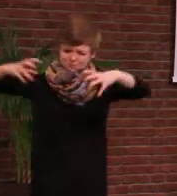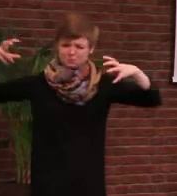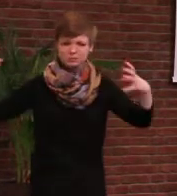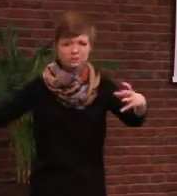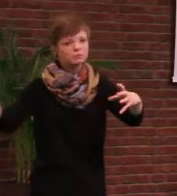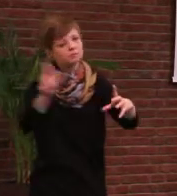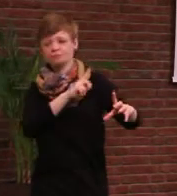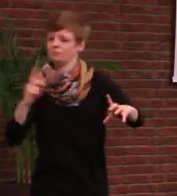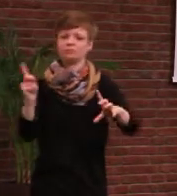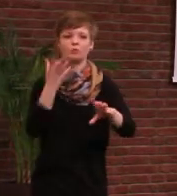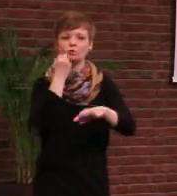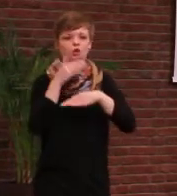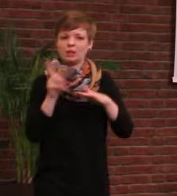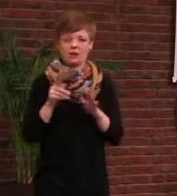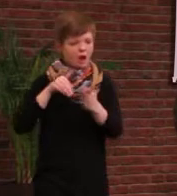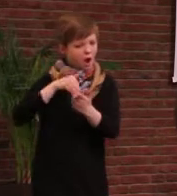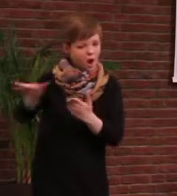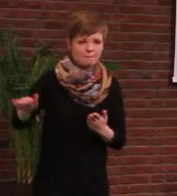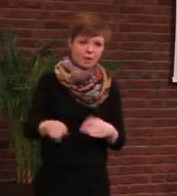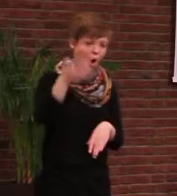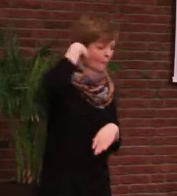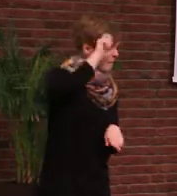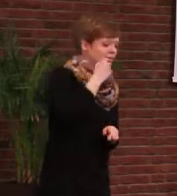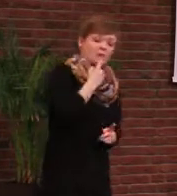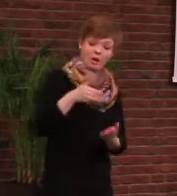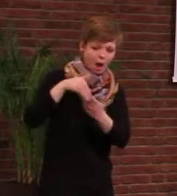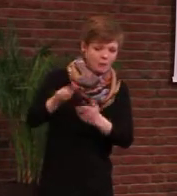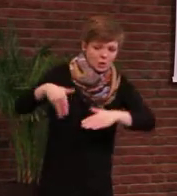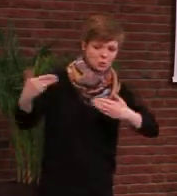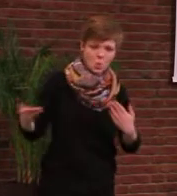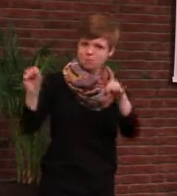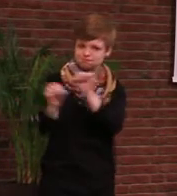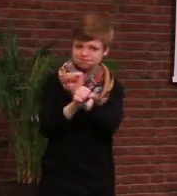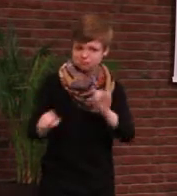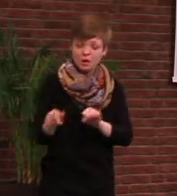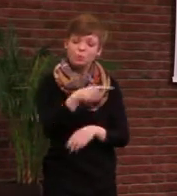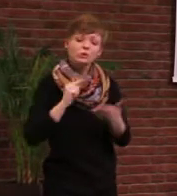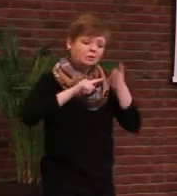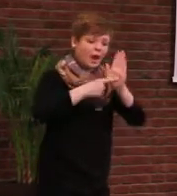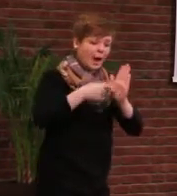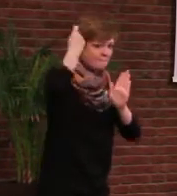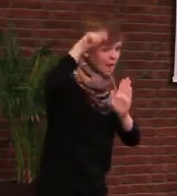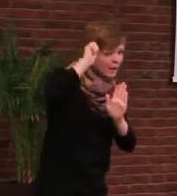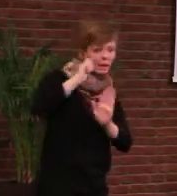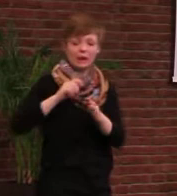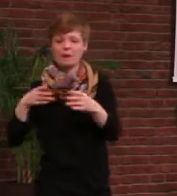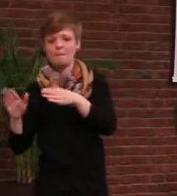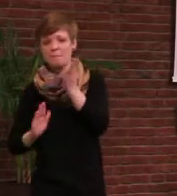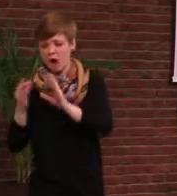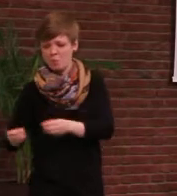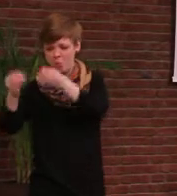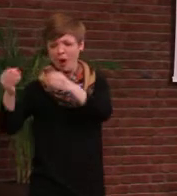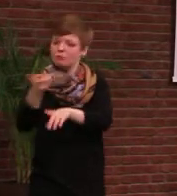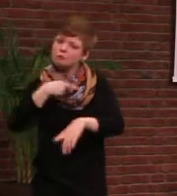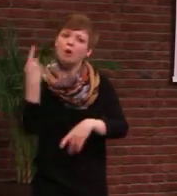Brandenburger gemeinsam gesagt, das können wir nicht auf sich beruhen lassen. Wir müssen zeigen, dass Berlin und Brandenburg vollständig zu 100